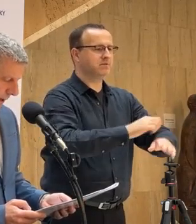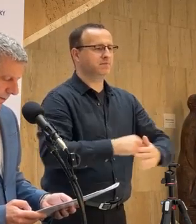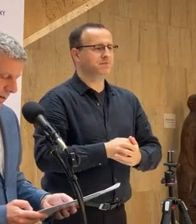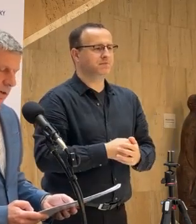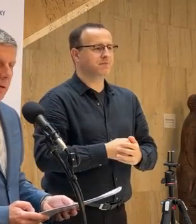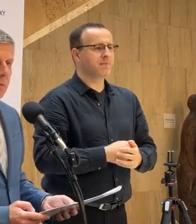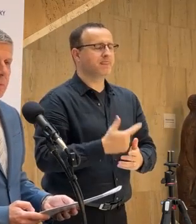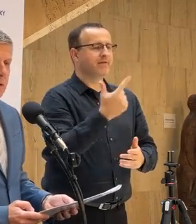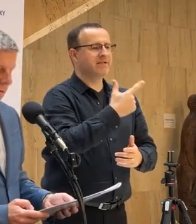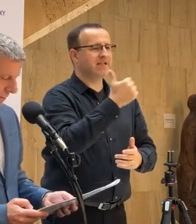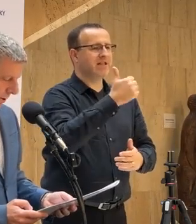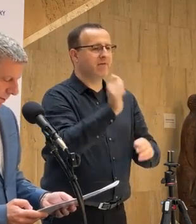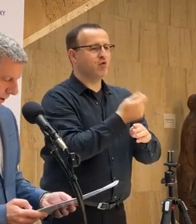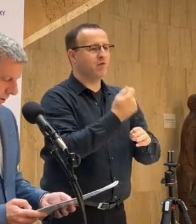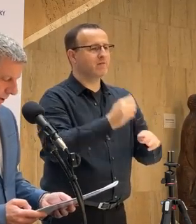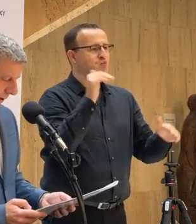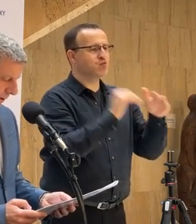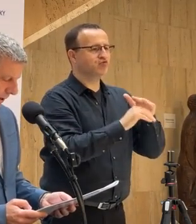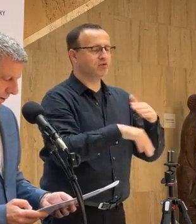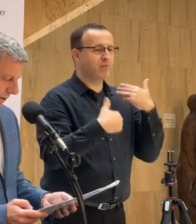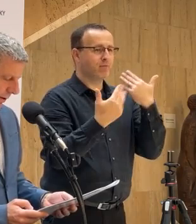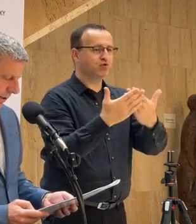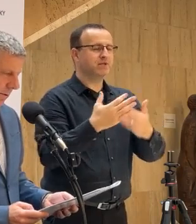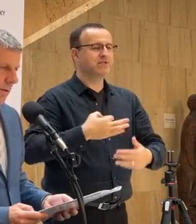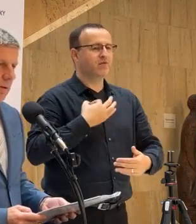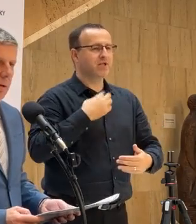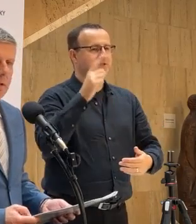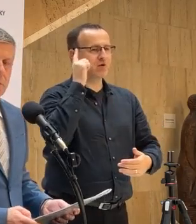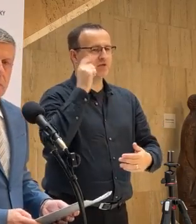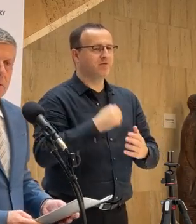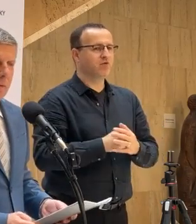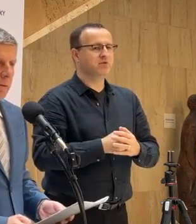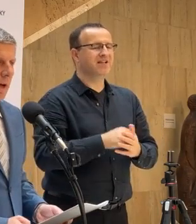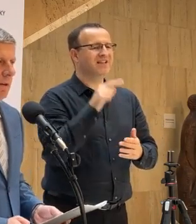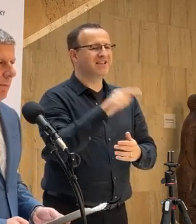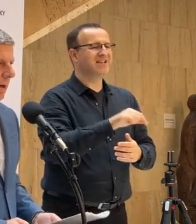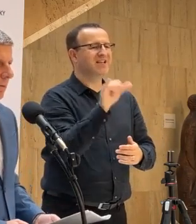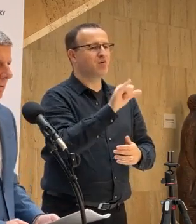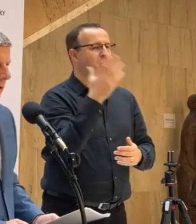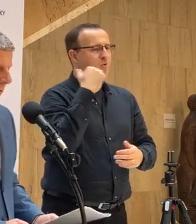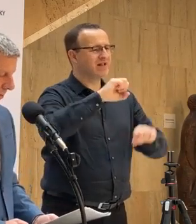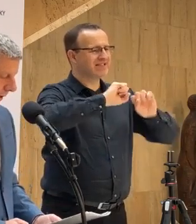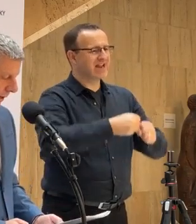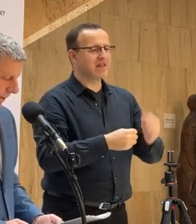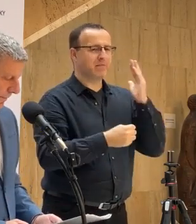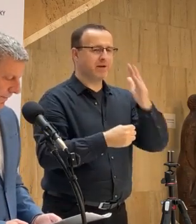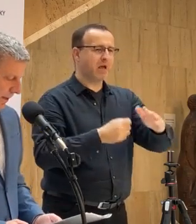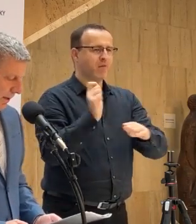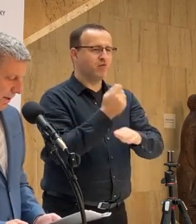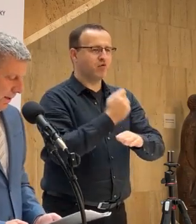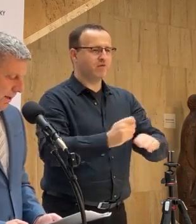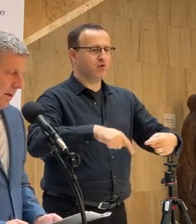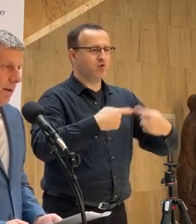A 21 vojnovým utečencom bola poskytnutá zdravotná starostlivosť, to sú tí, ktorí boli vzranení priamo vo vojnovom konflikte.